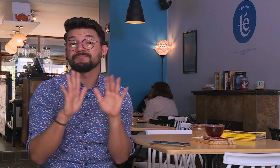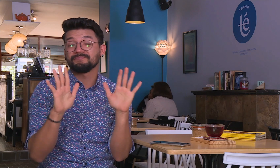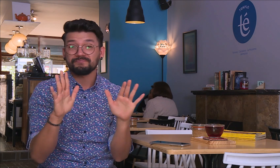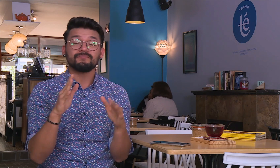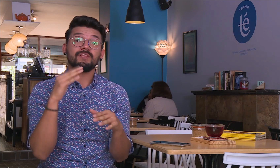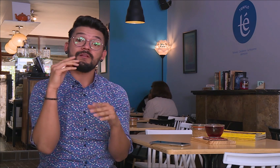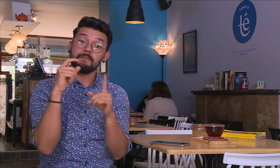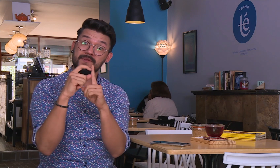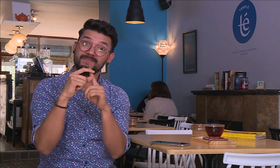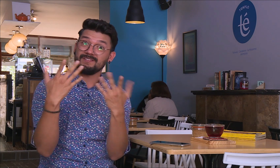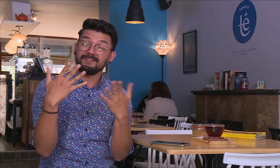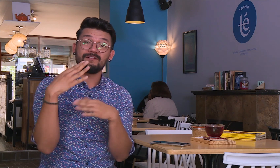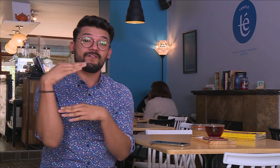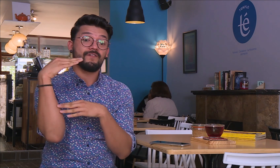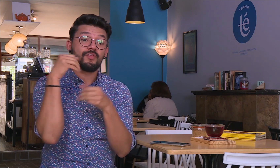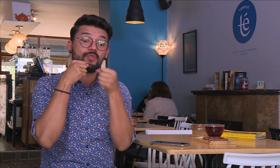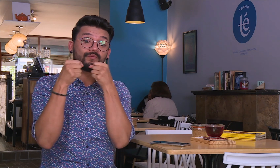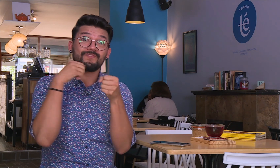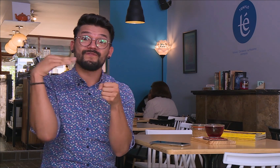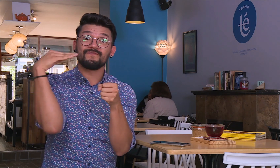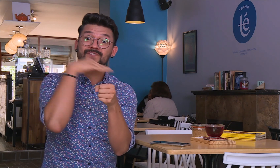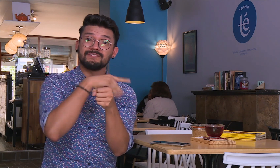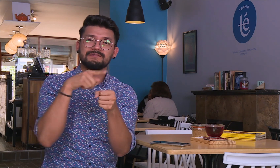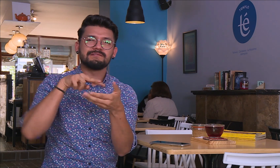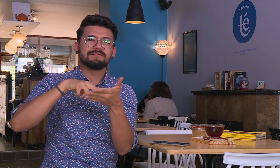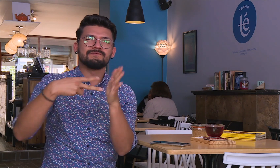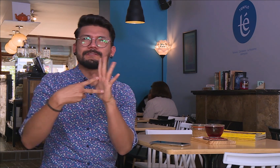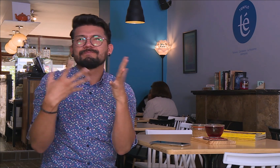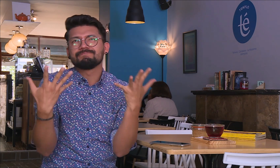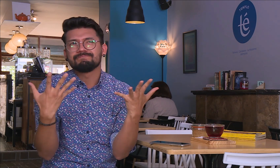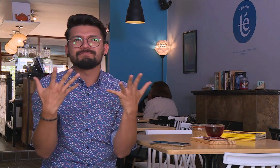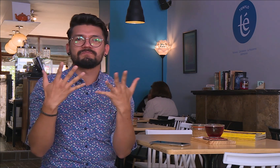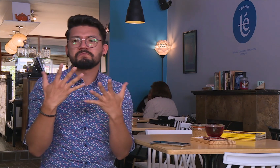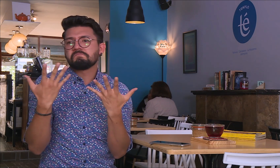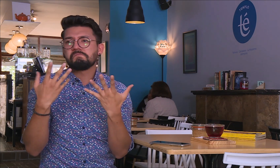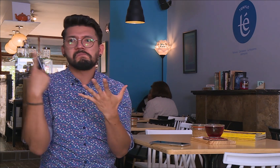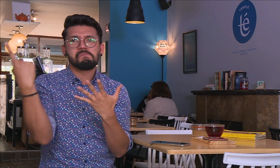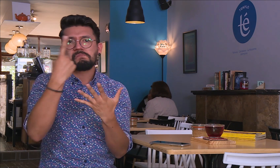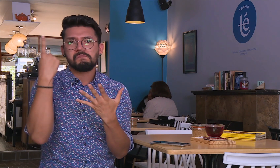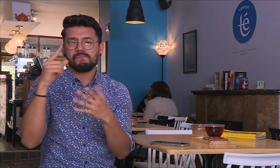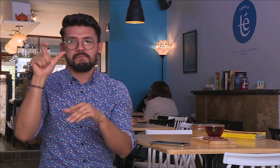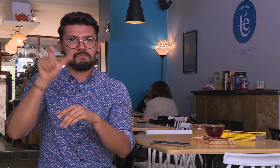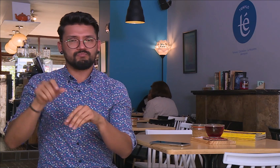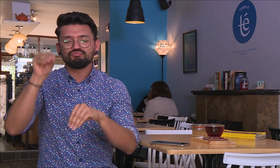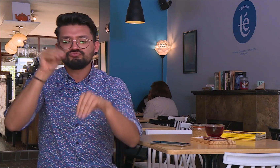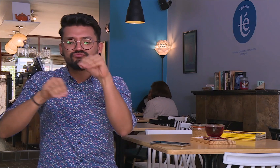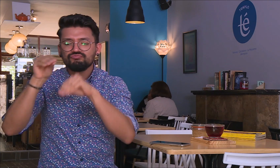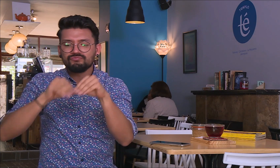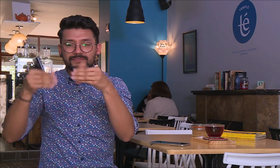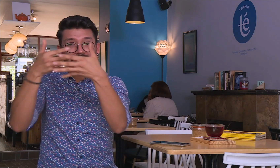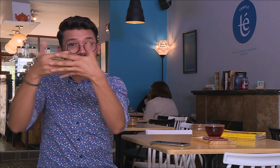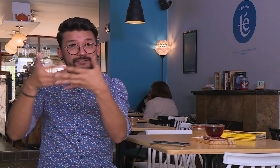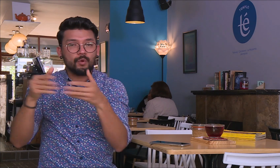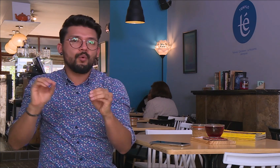En las redes sociales, a veces difunden una noticia para desinformar bajo intereses personales de quien las genera.